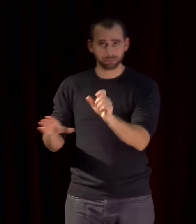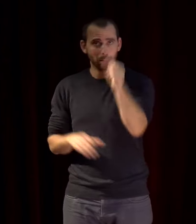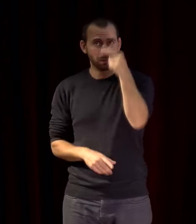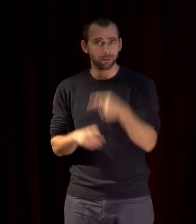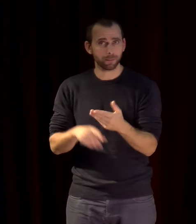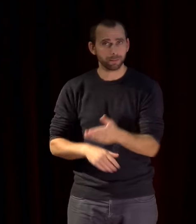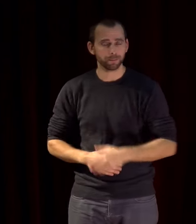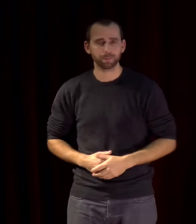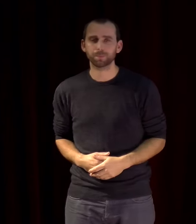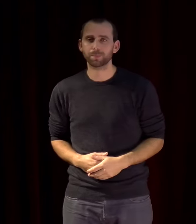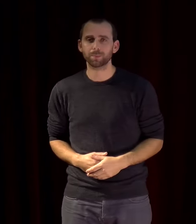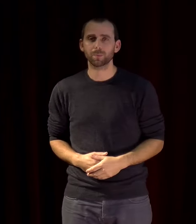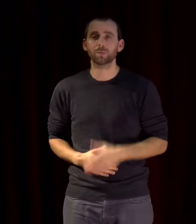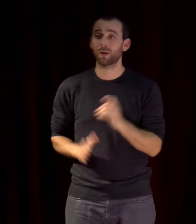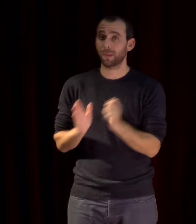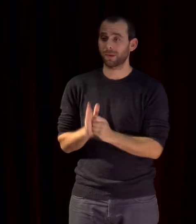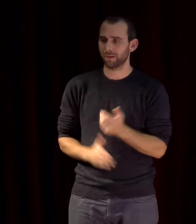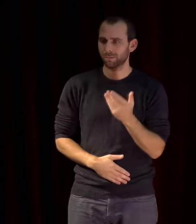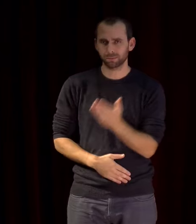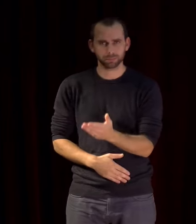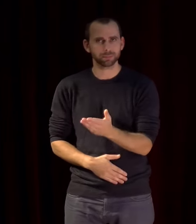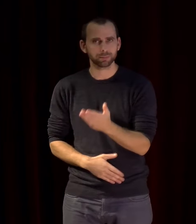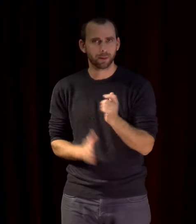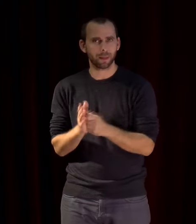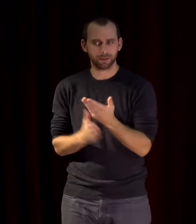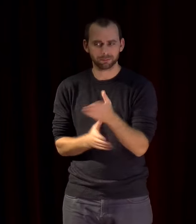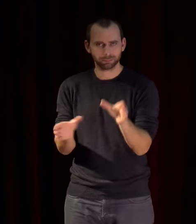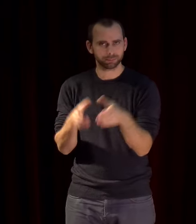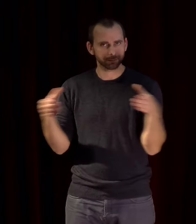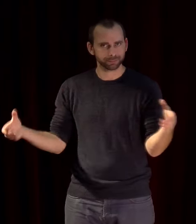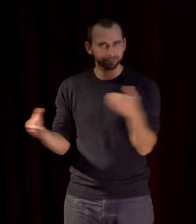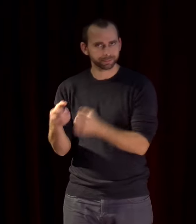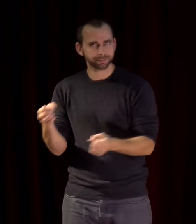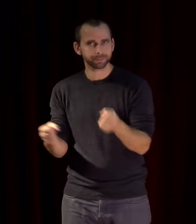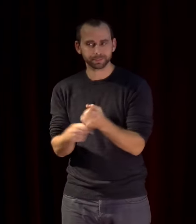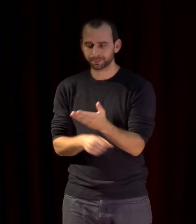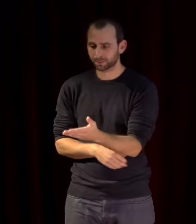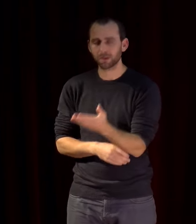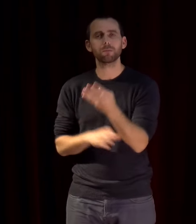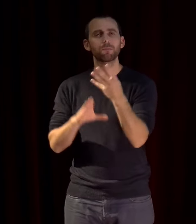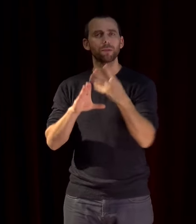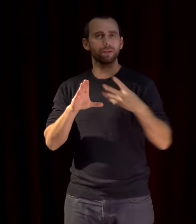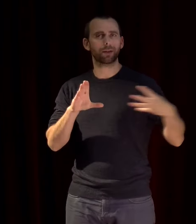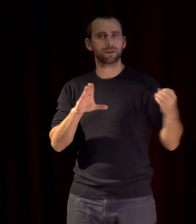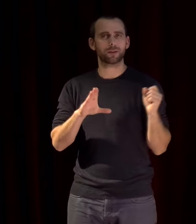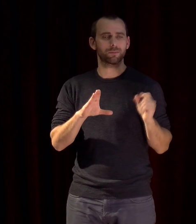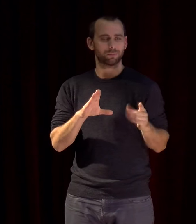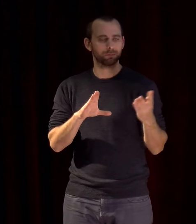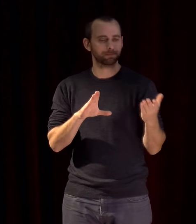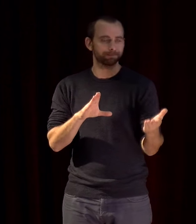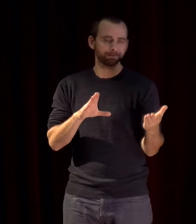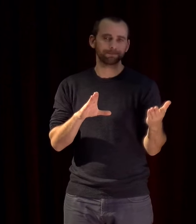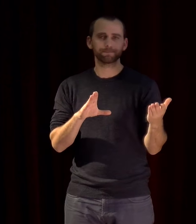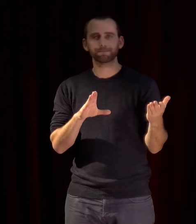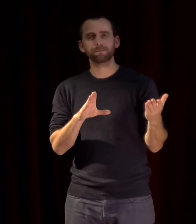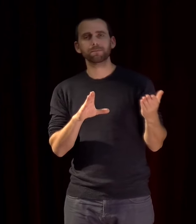ça et à cette époque à l'époque dont on parle la Méditerranée porte déjà en soi les